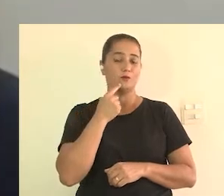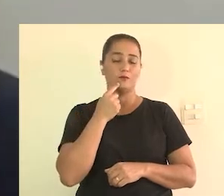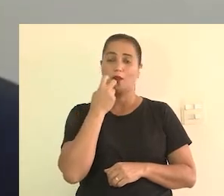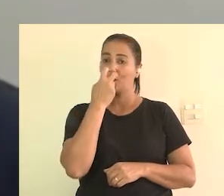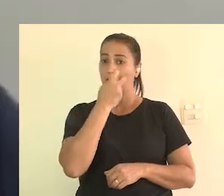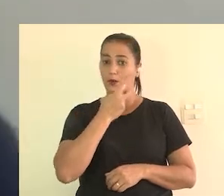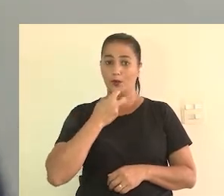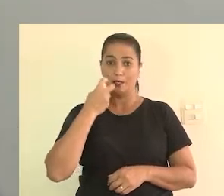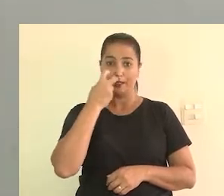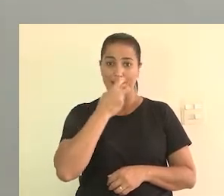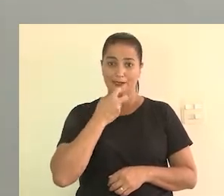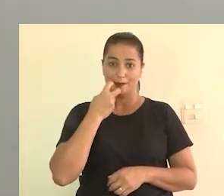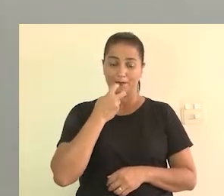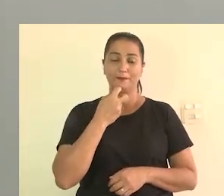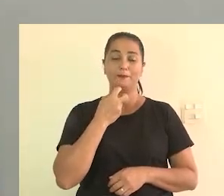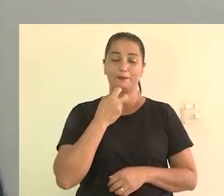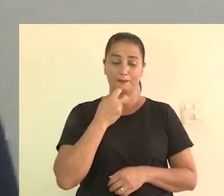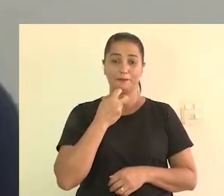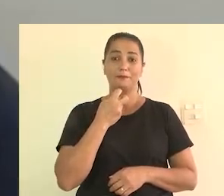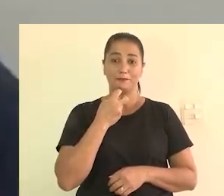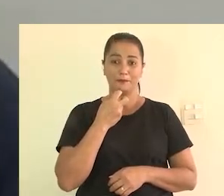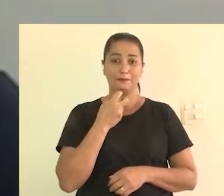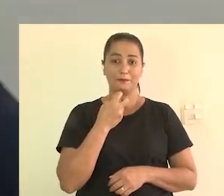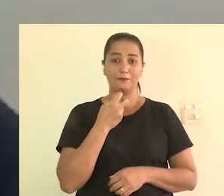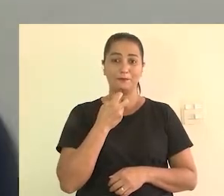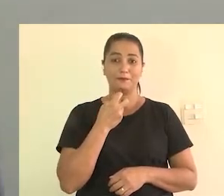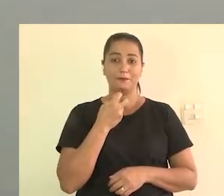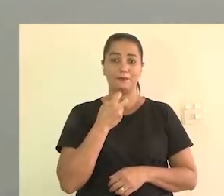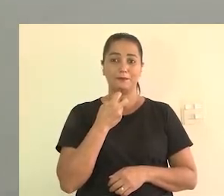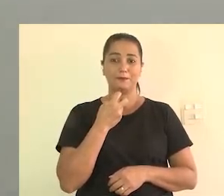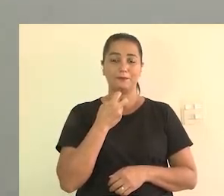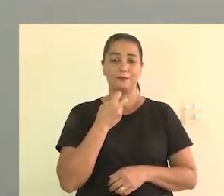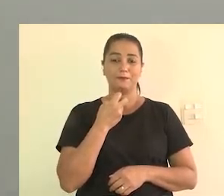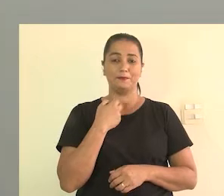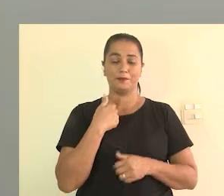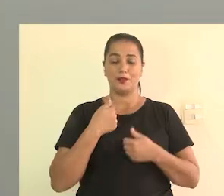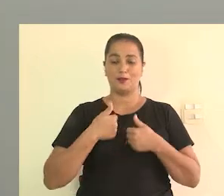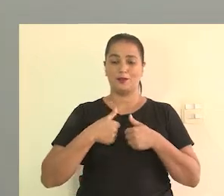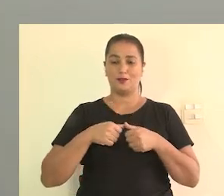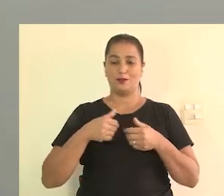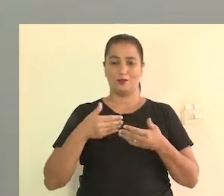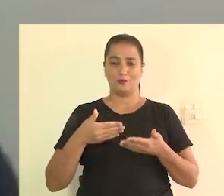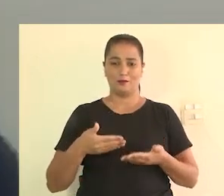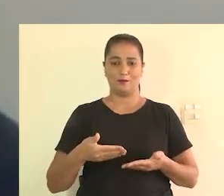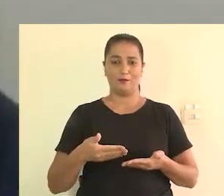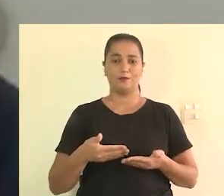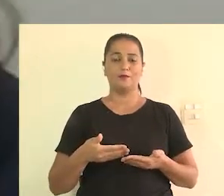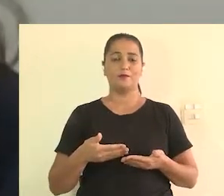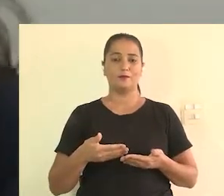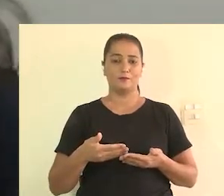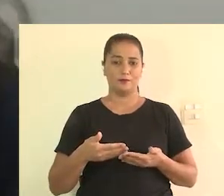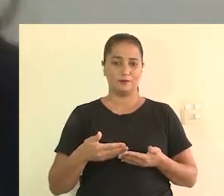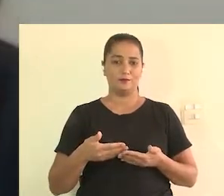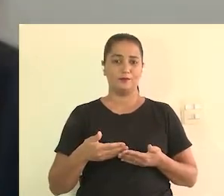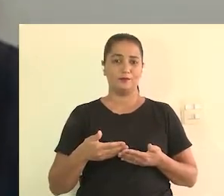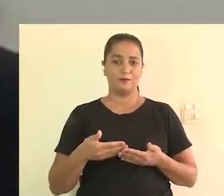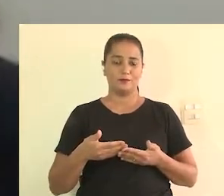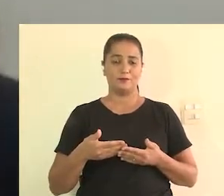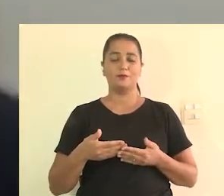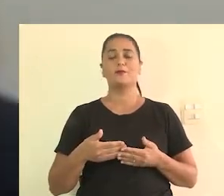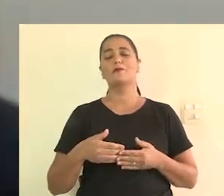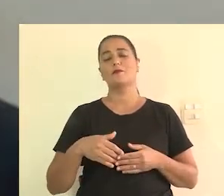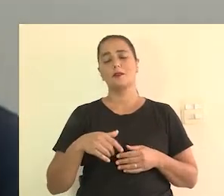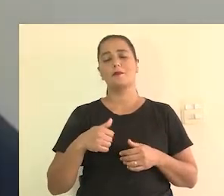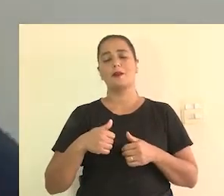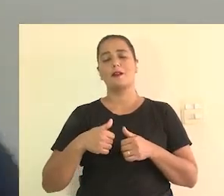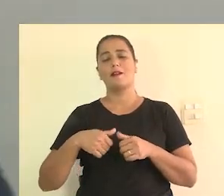oralizada, e eu estou mestra em consumo pela UFRPR.